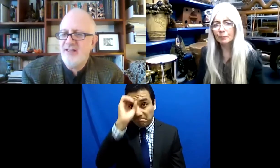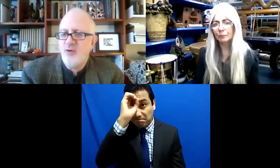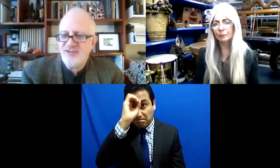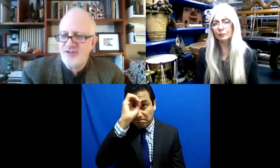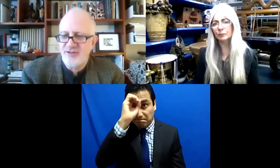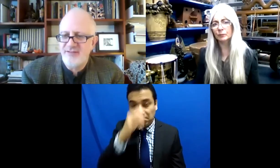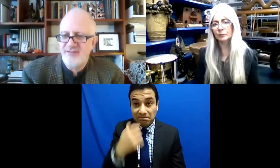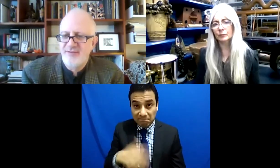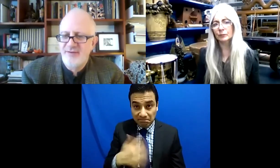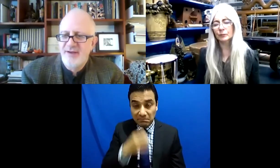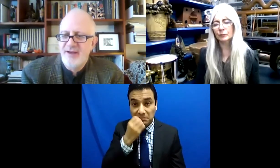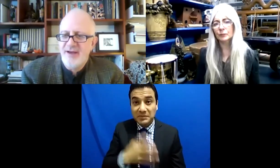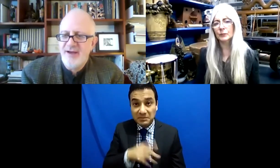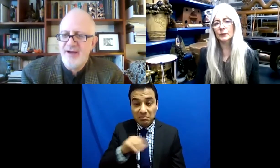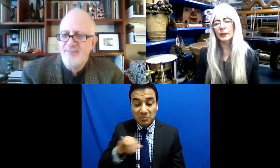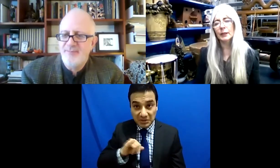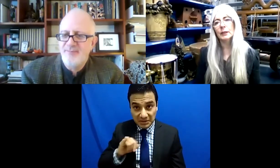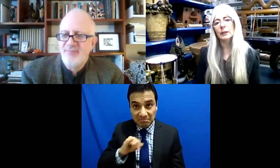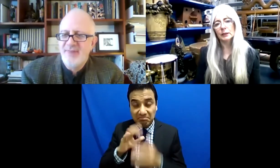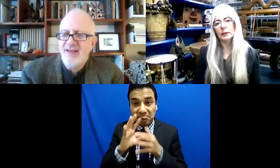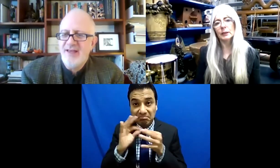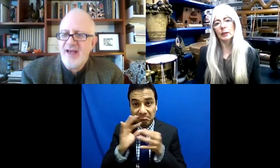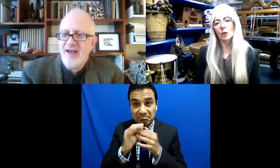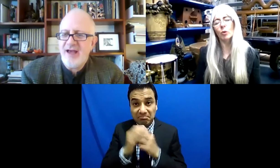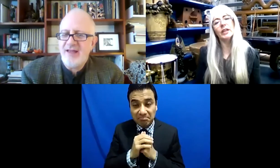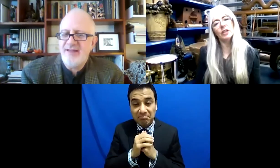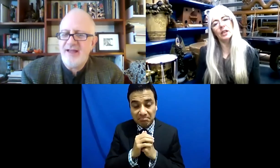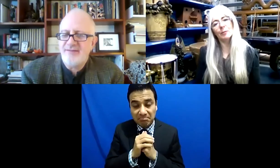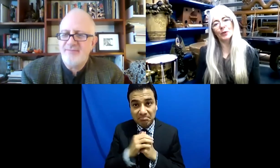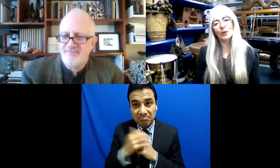generosa y rica que me parece difícil de cuestionar.